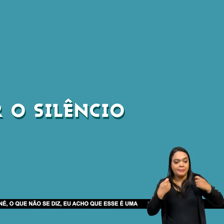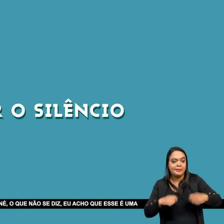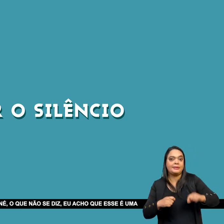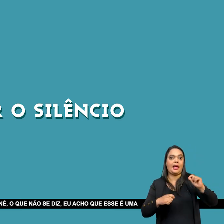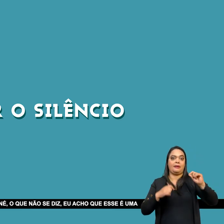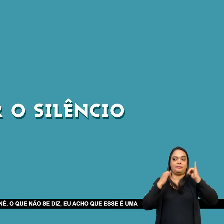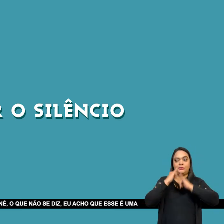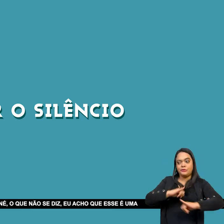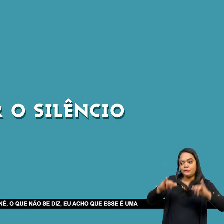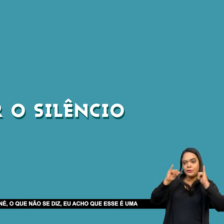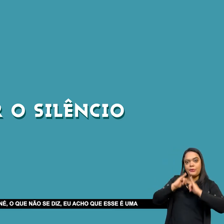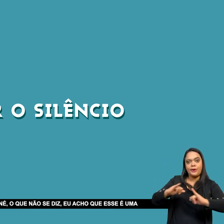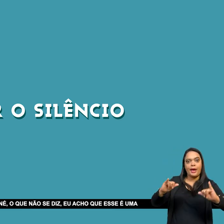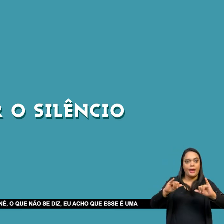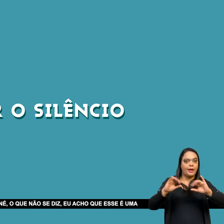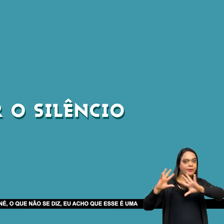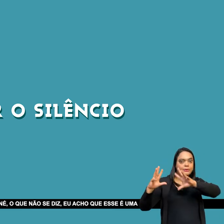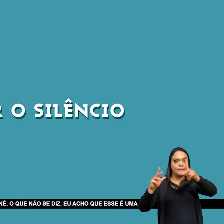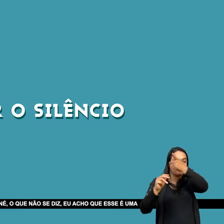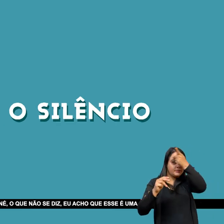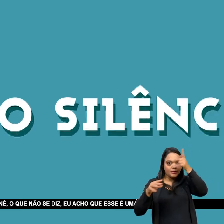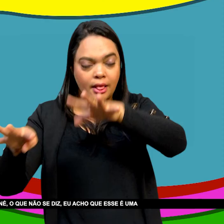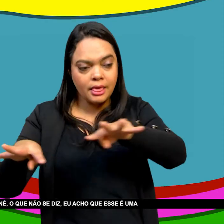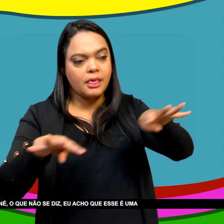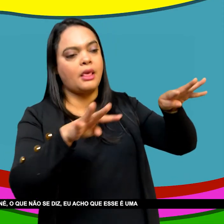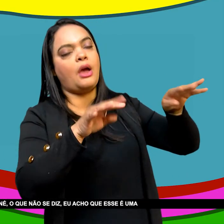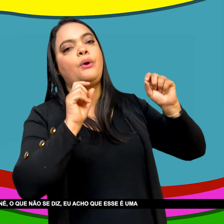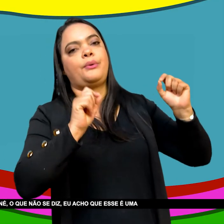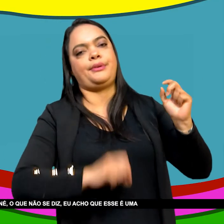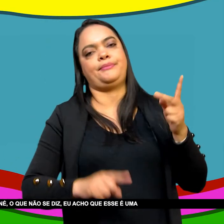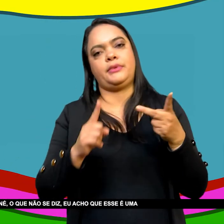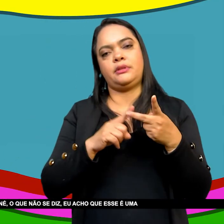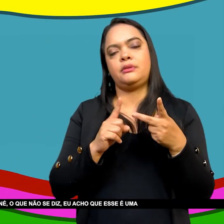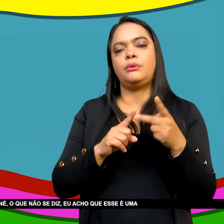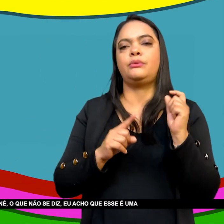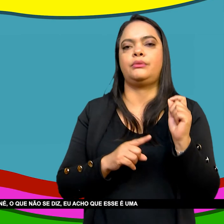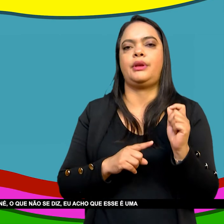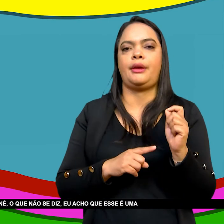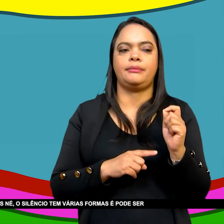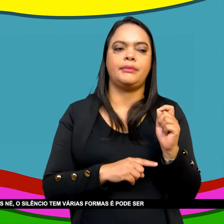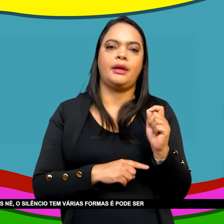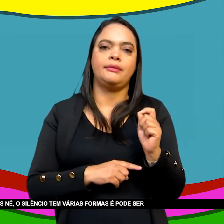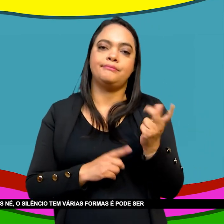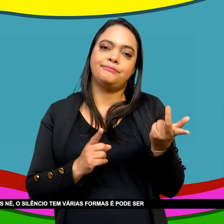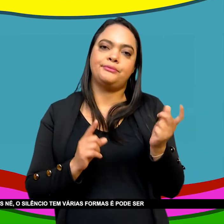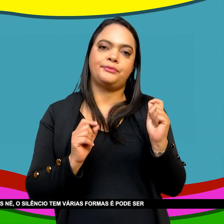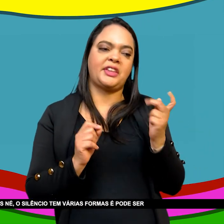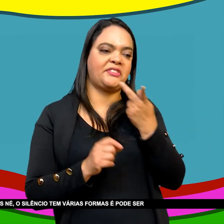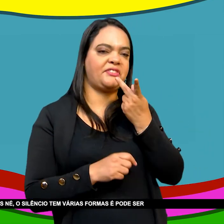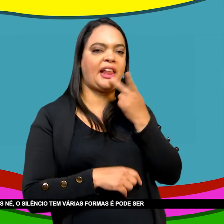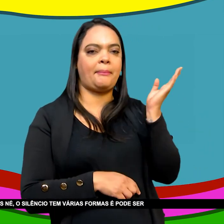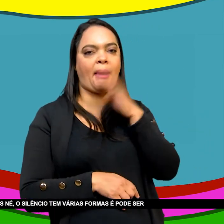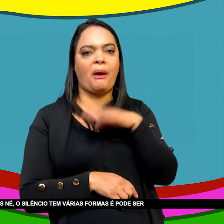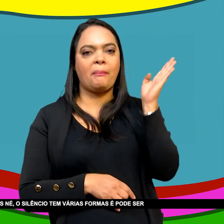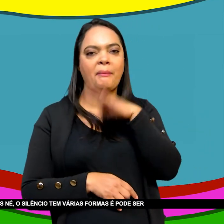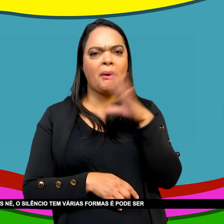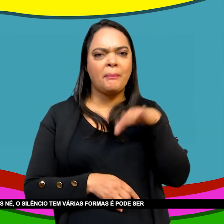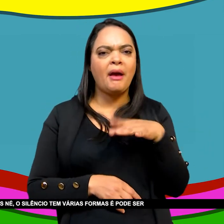não estava dito O que não se diz Acho que essa é uma perspectiva